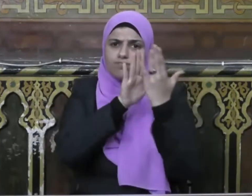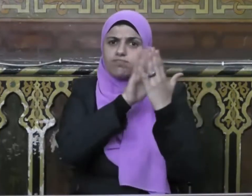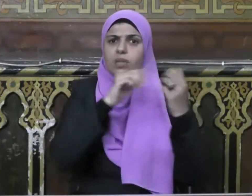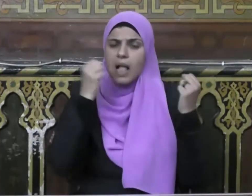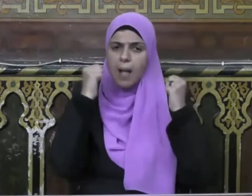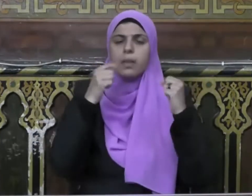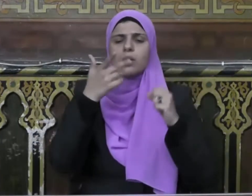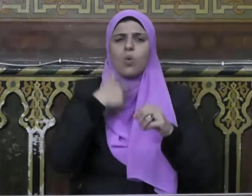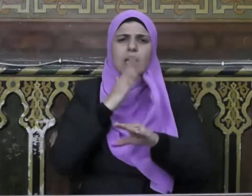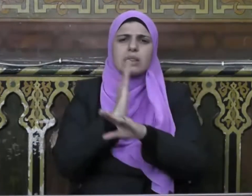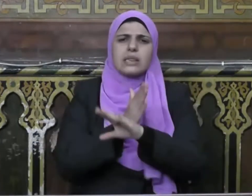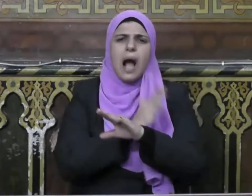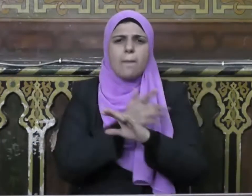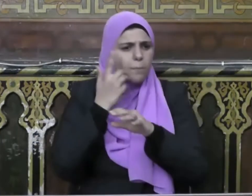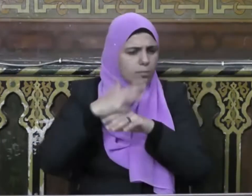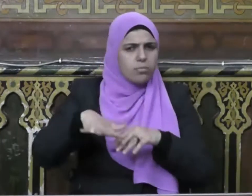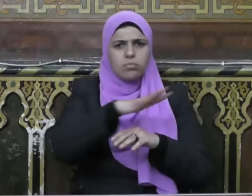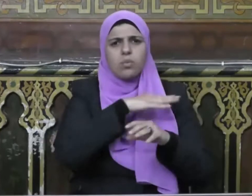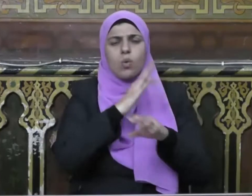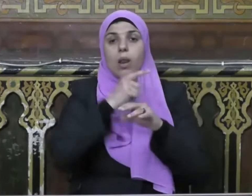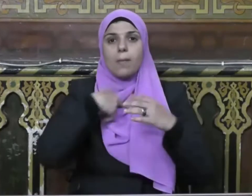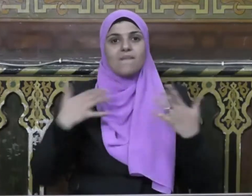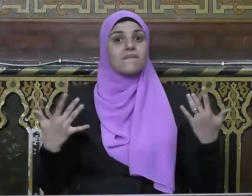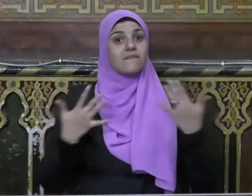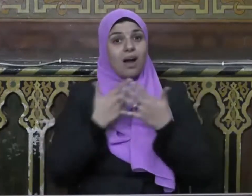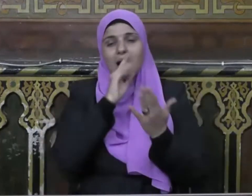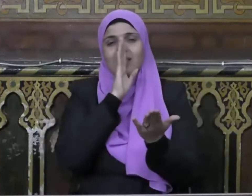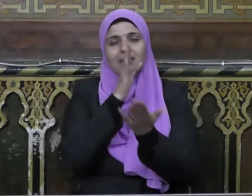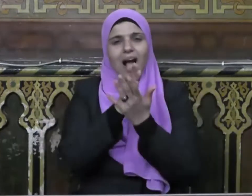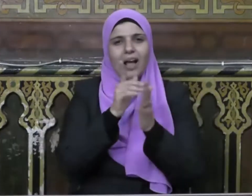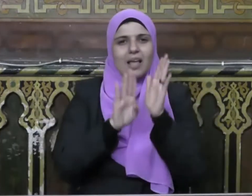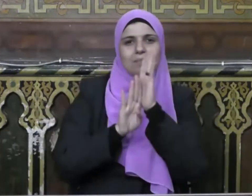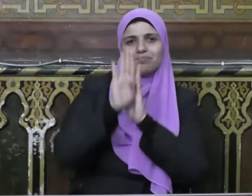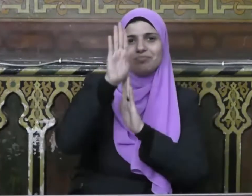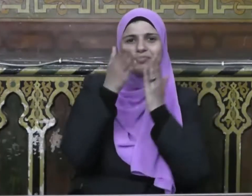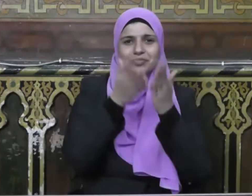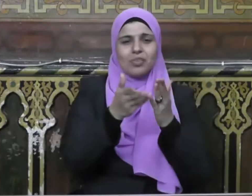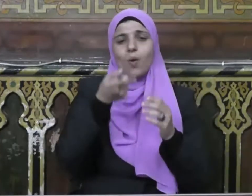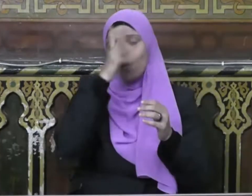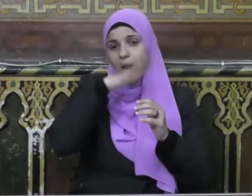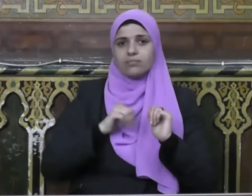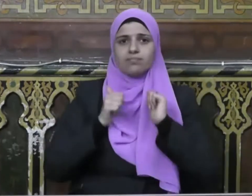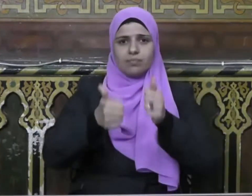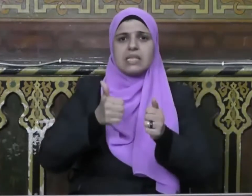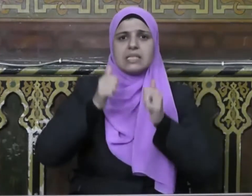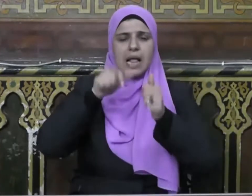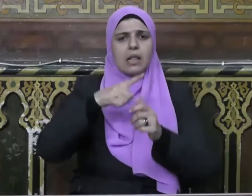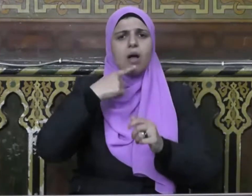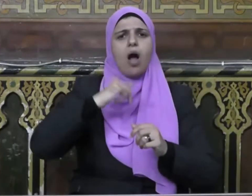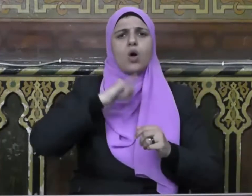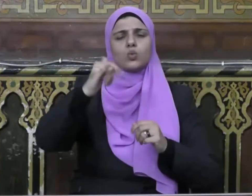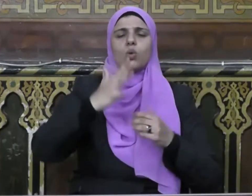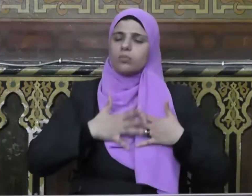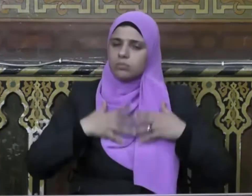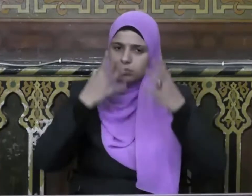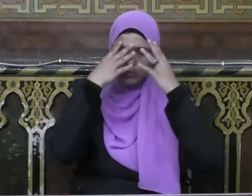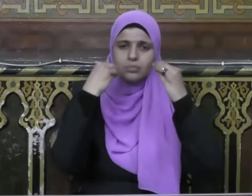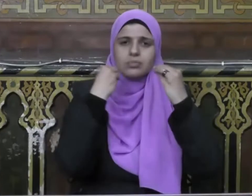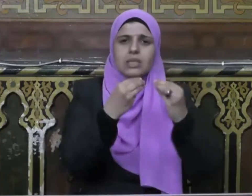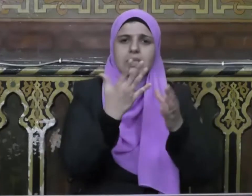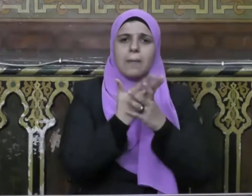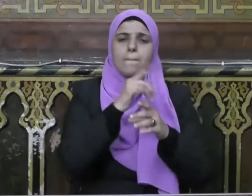تواجهه والتألم لآلامه والفرح بتحقيق آماله والاستعداد الدائم